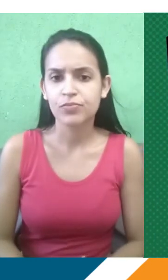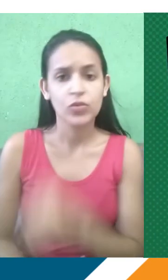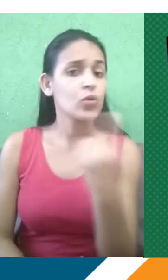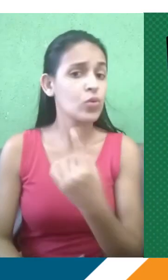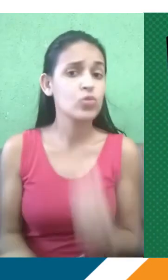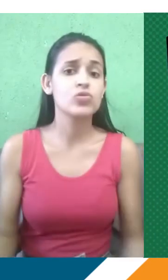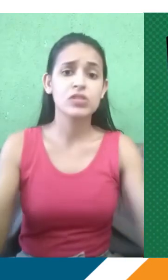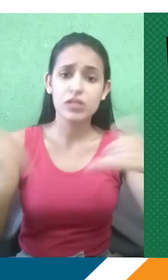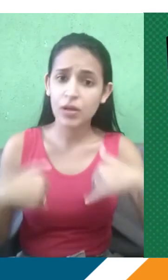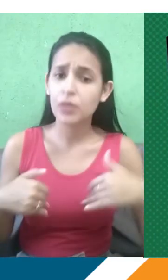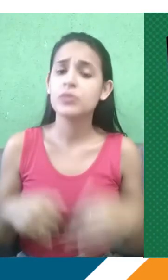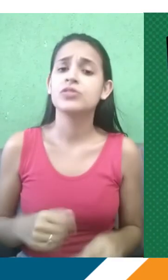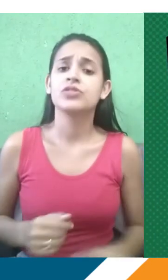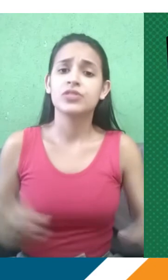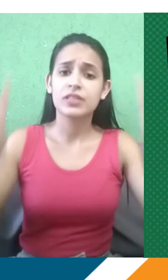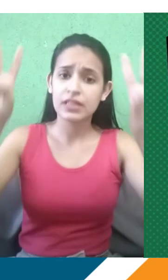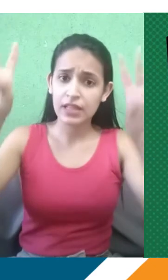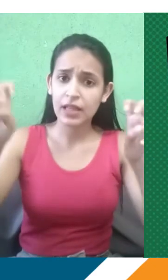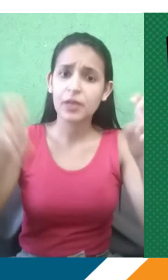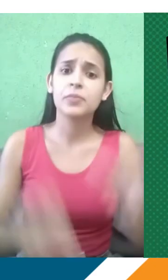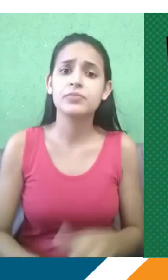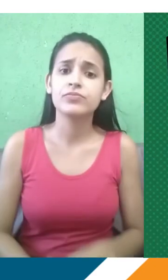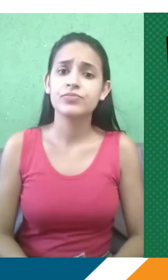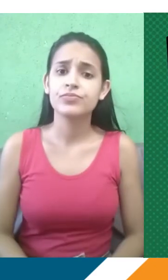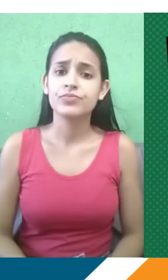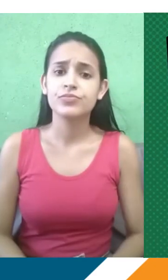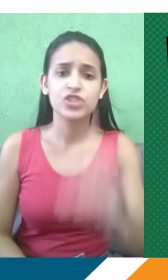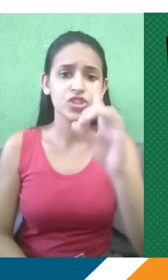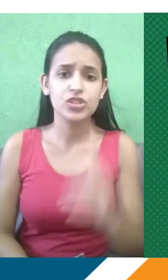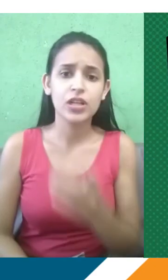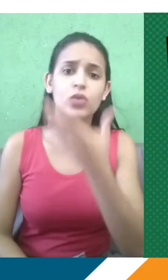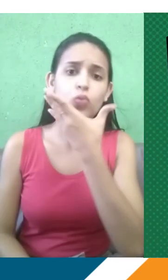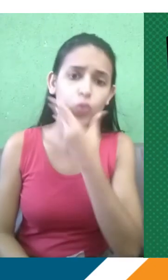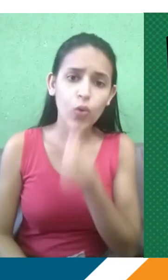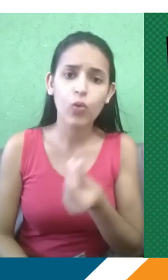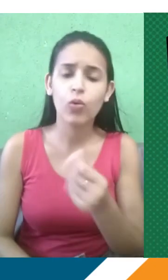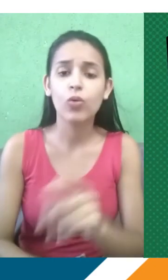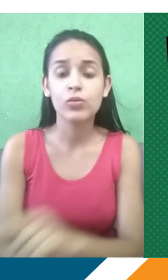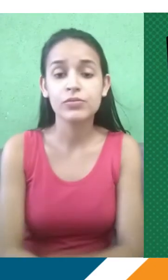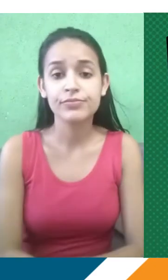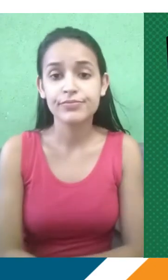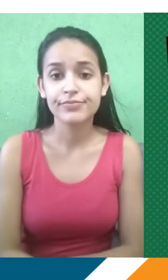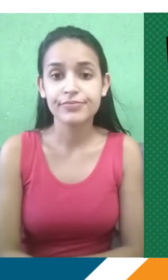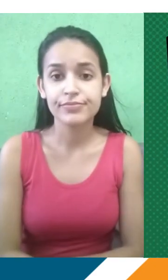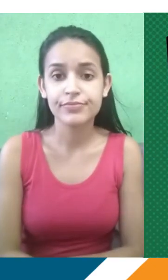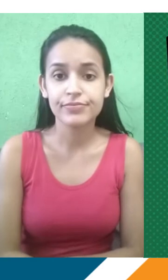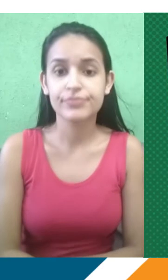temas de orientações acadêmicas especiais, eles estão vinculados a temas prováveis de redação e a temas de vestibulares. Ou seja, quando a gente